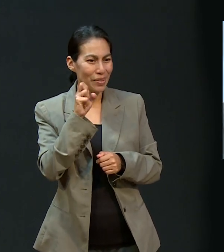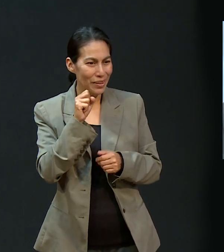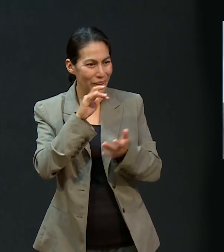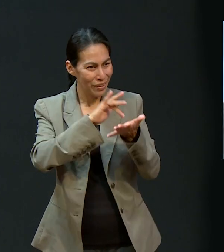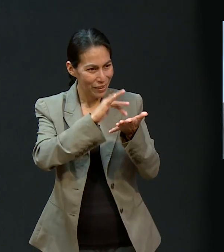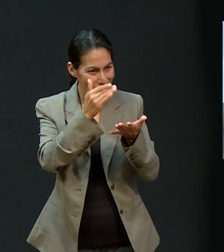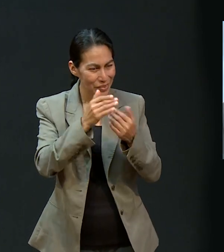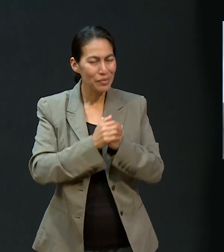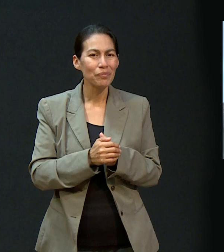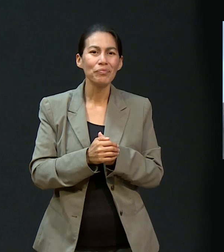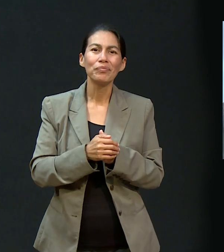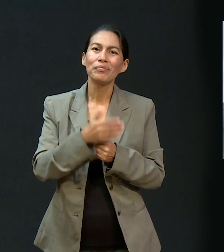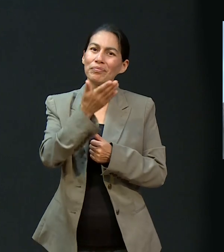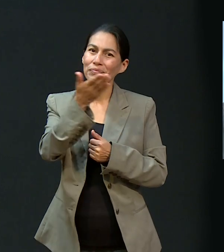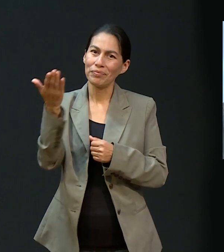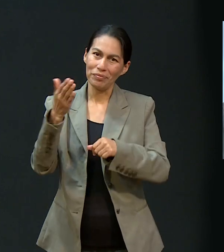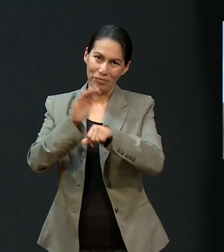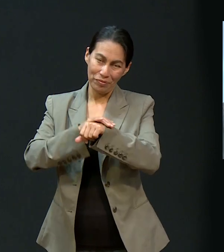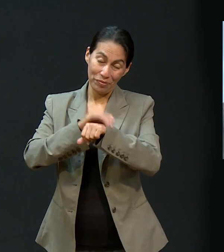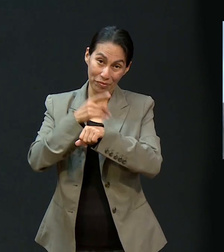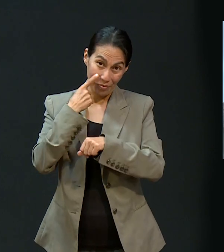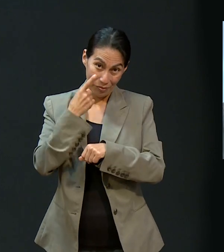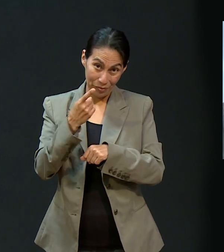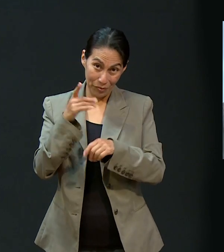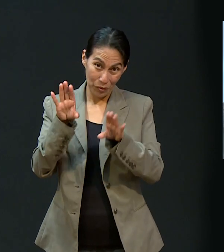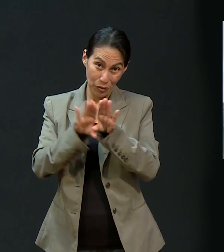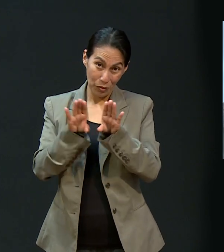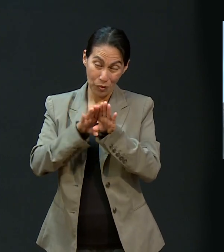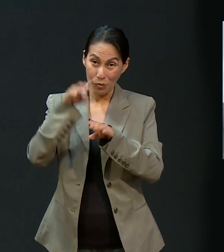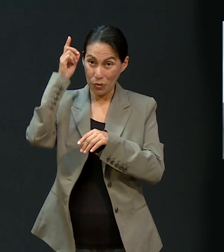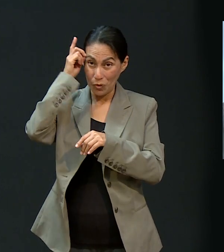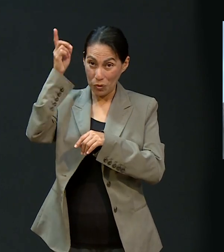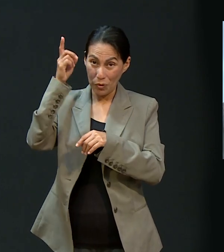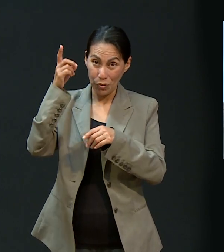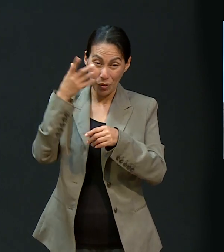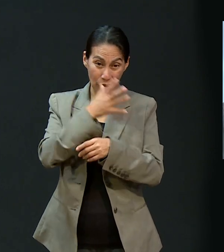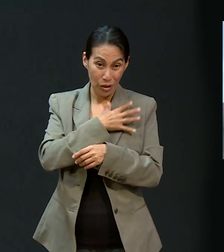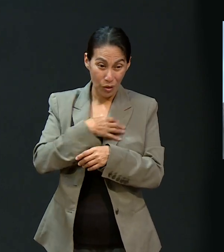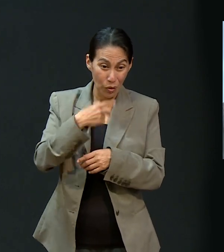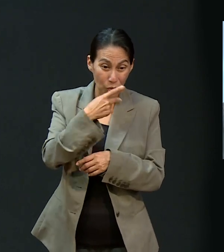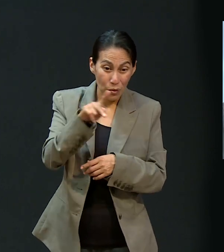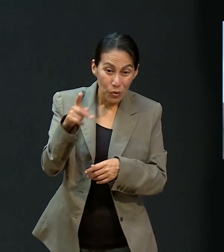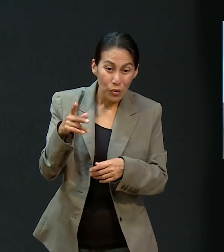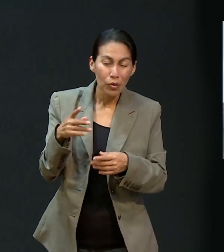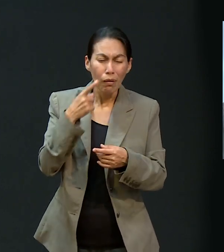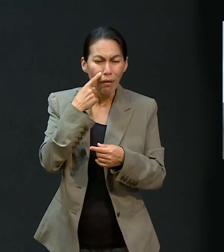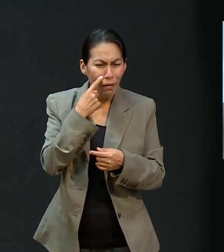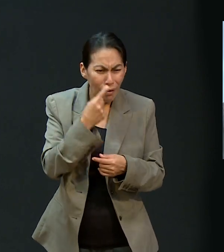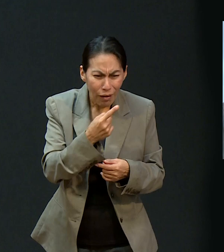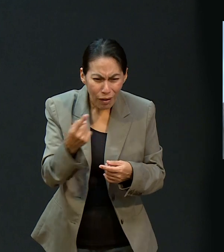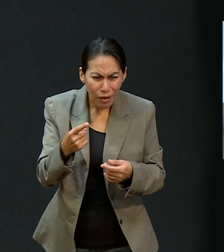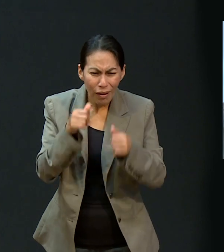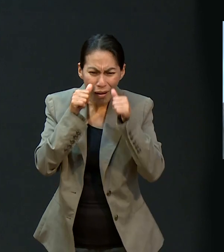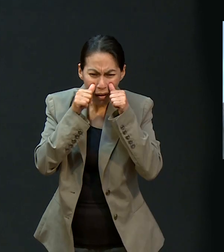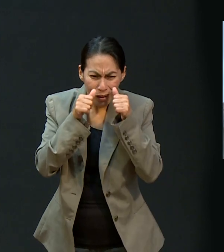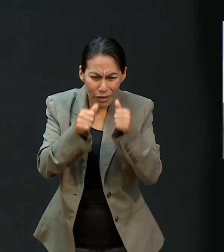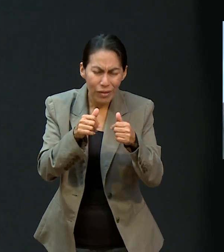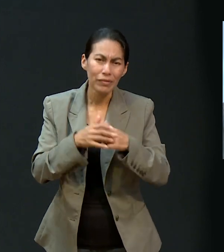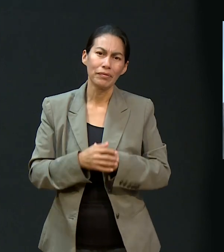Ustedes pueden ver, queridos, cómo Dios está al tanto de sus hijos. Examina lo que Dios ha